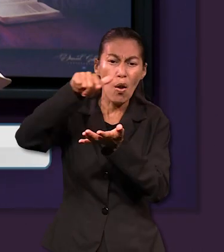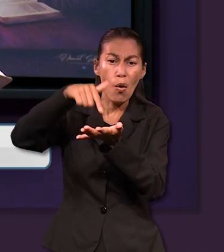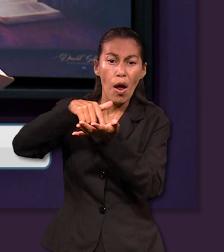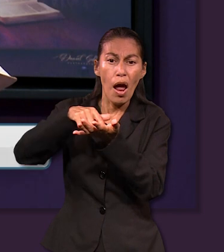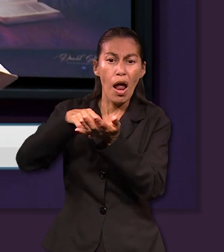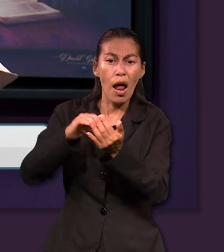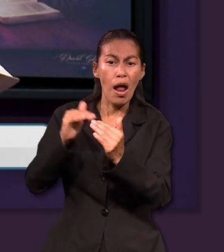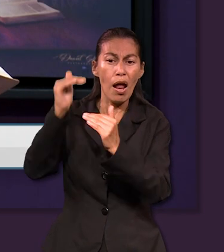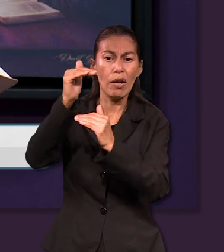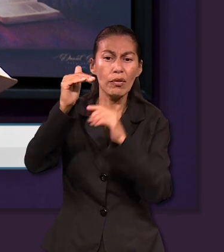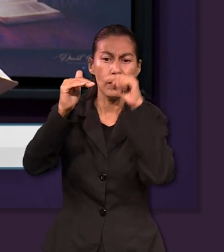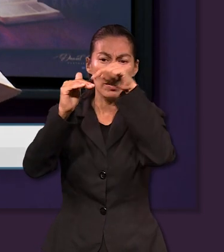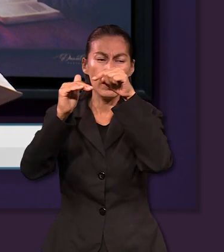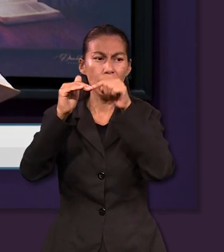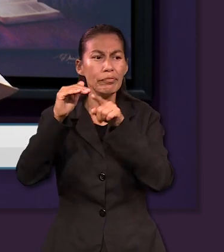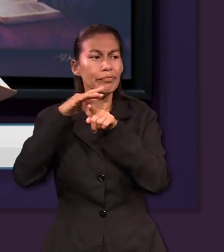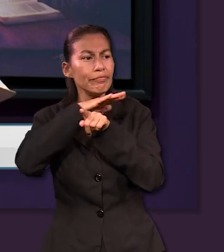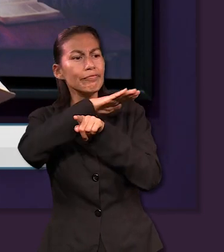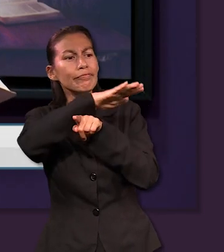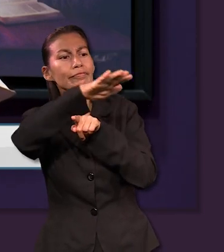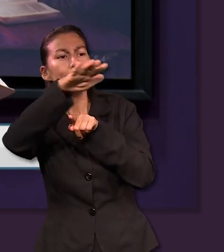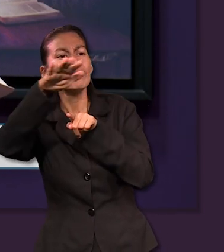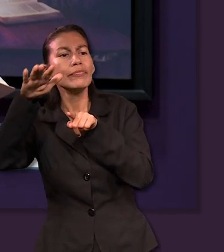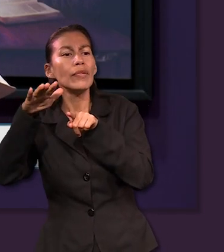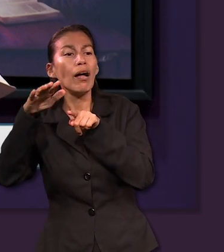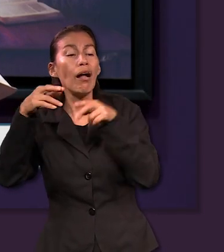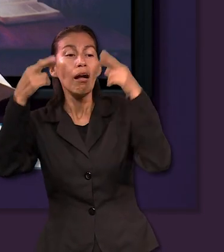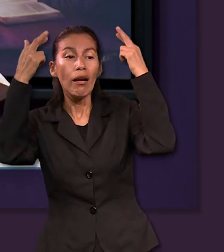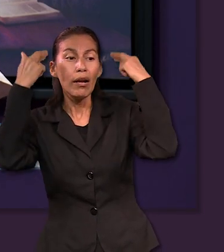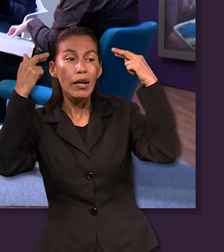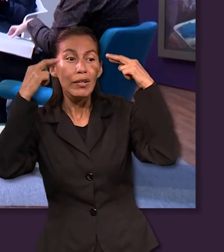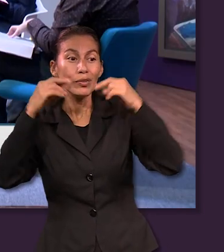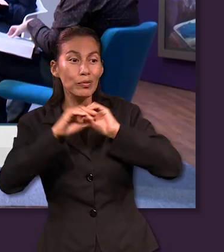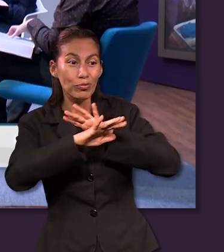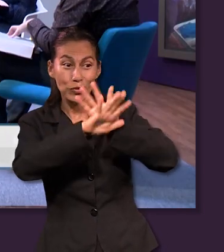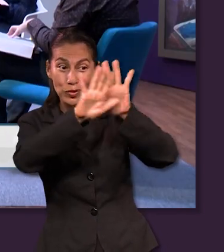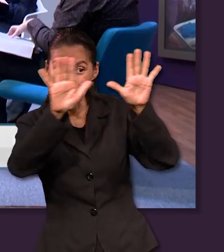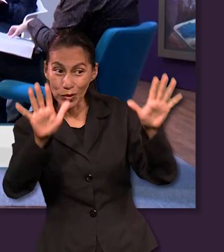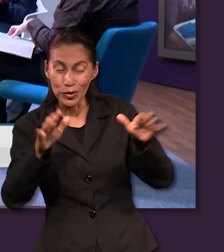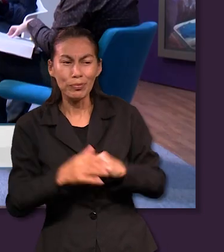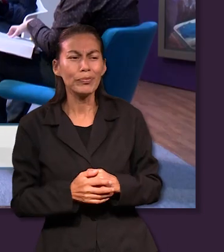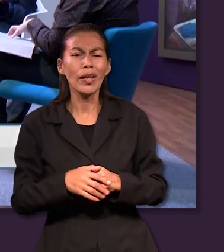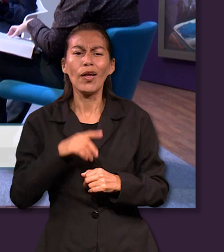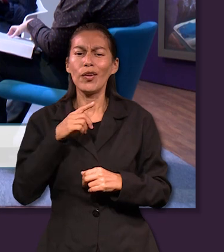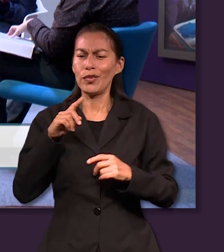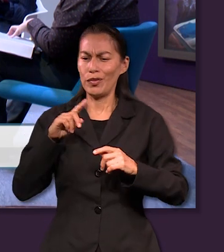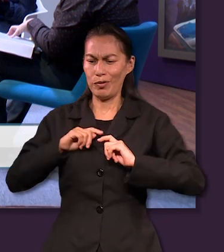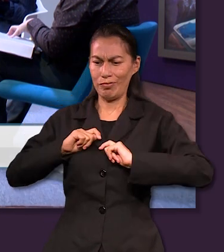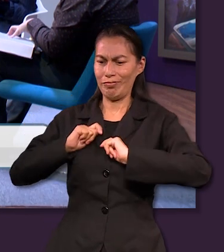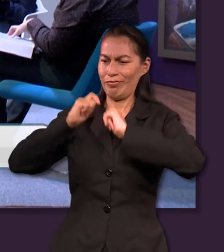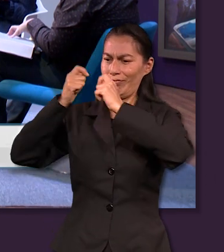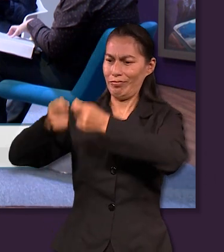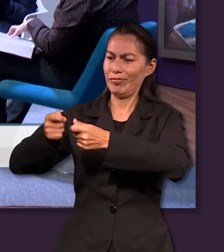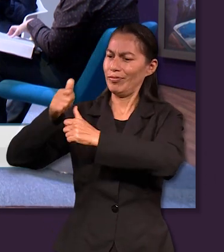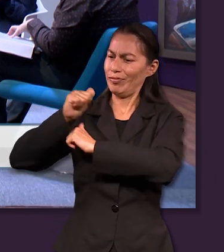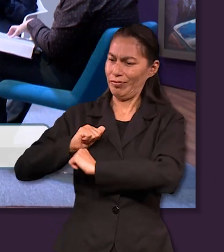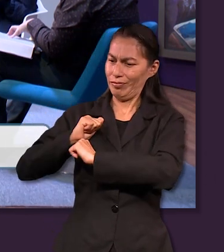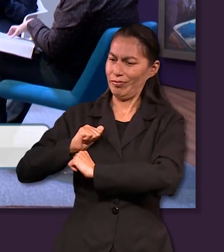y le mostró en un instante todos los reinos del mundo. Sobre estos reinos y todo su esplendor le dijo te daré la autoridad